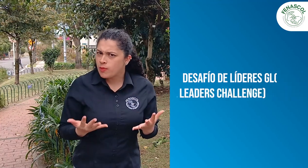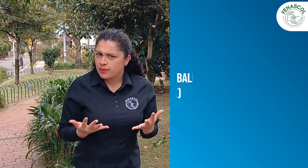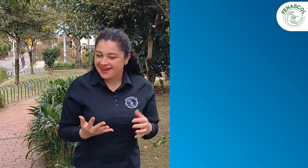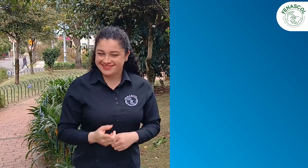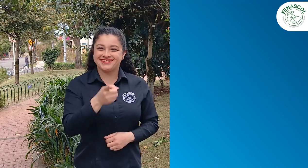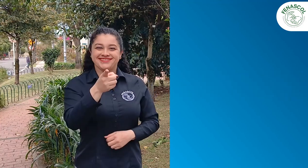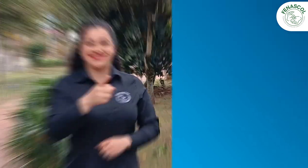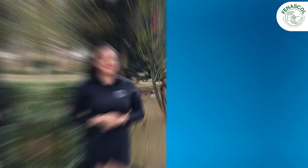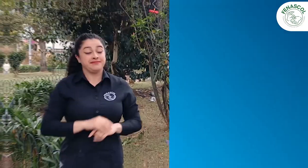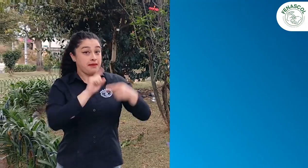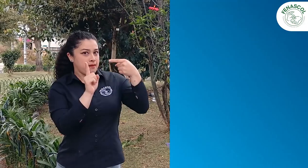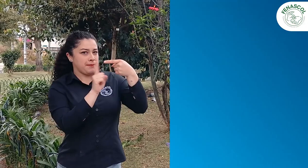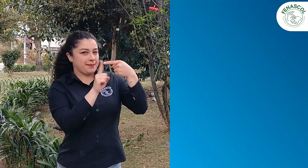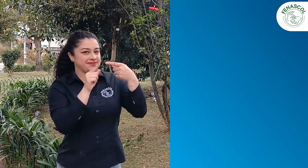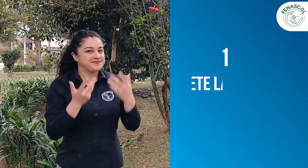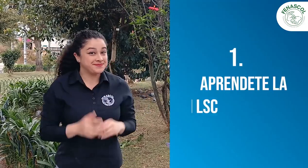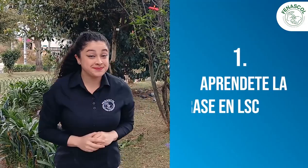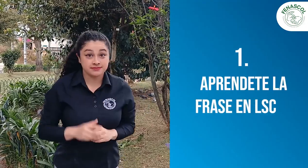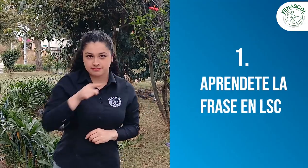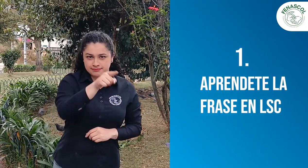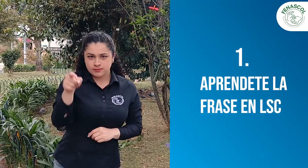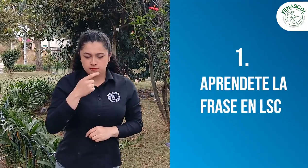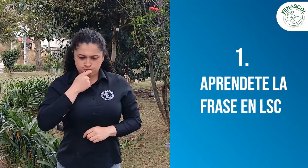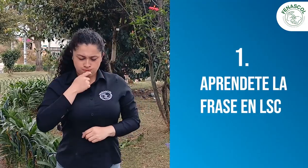¿Y cómo hacer parte de este reto? Primero,